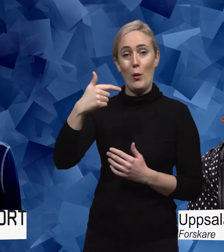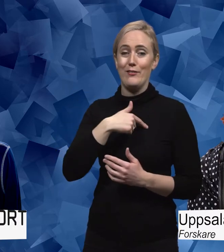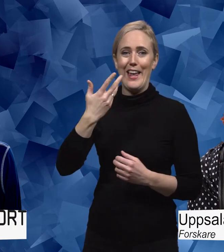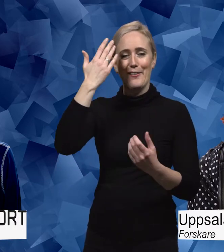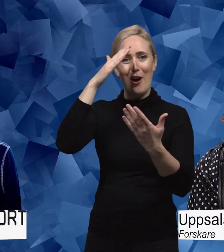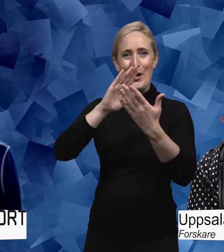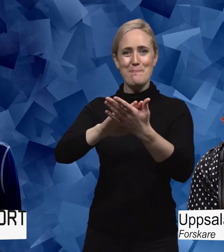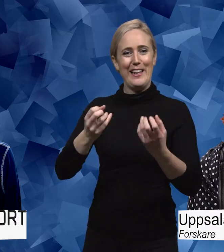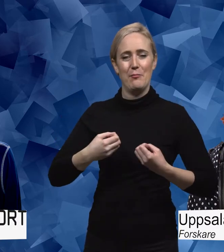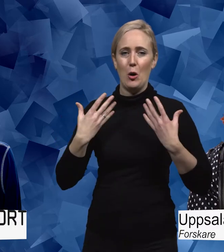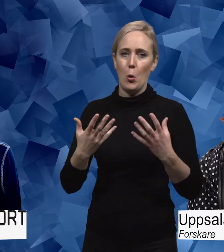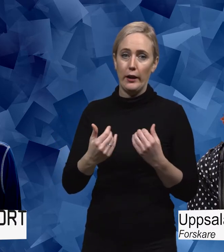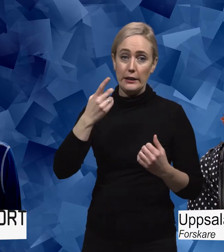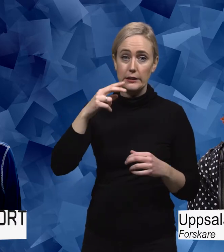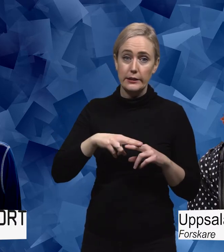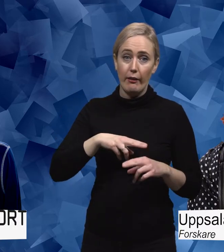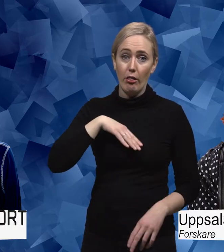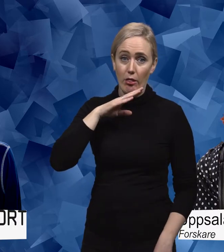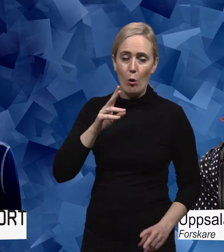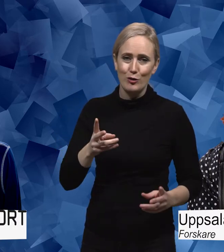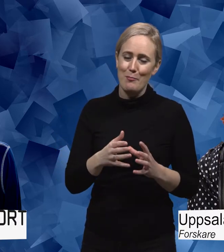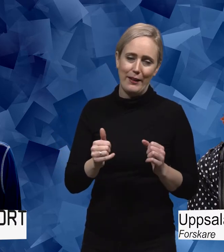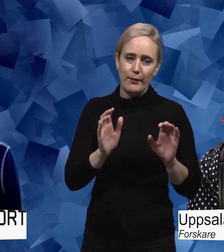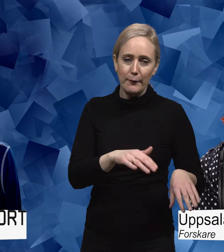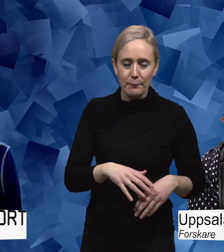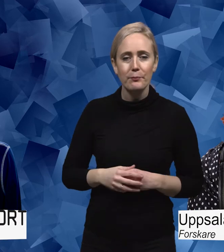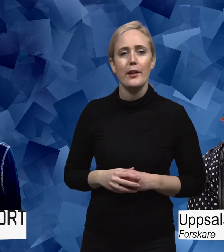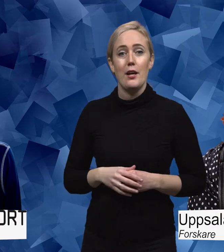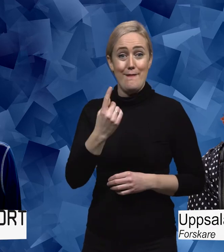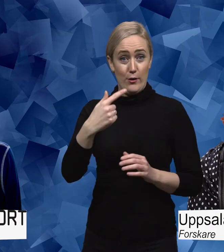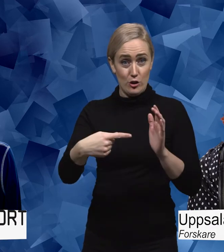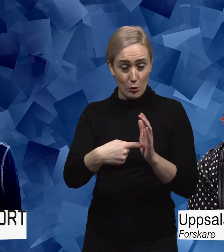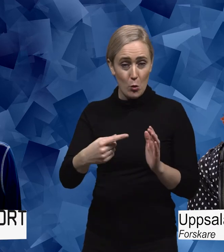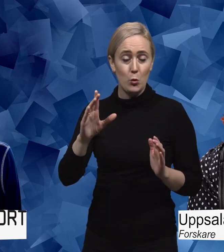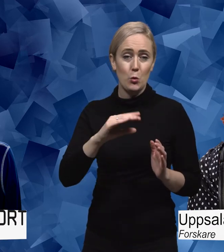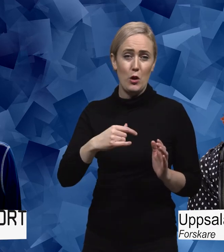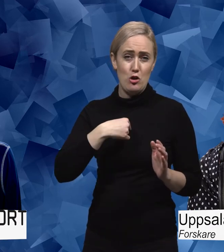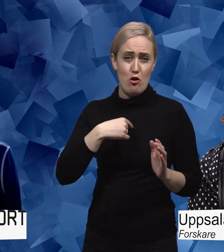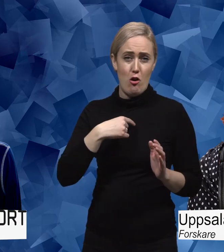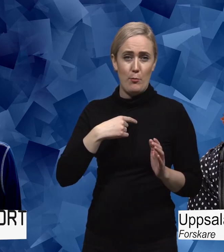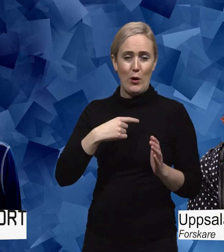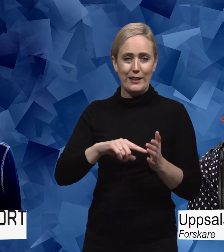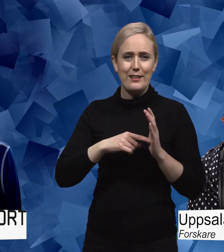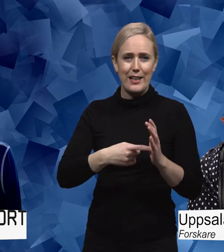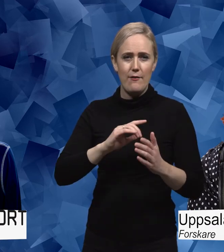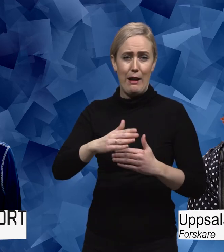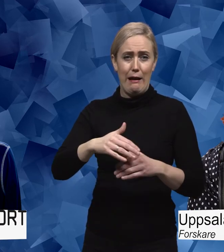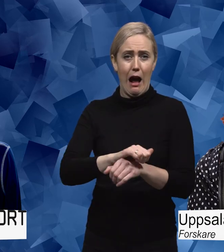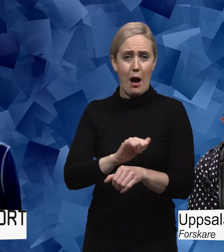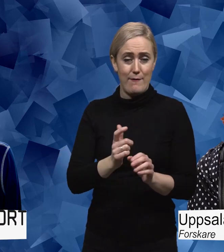kanske är ett annat program, jag vet inte. Det jag tänker är, när jag första gången var på en intensiv rehabiliteringsvecka för min